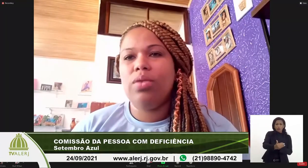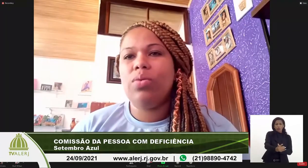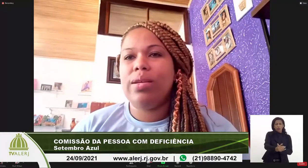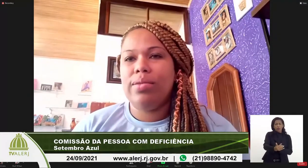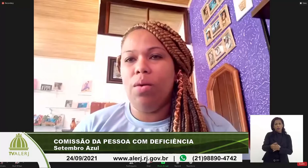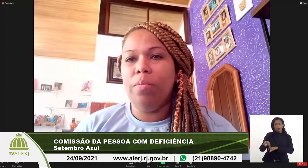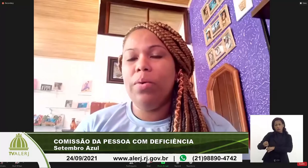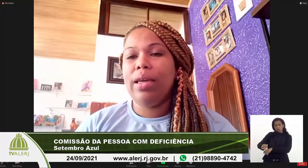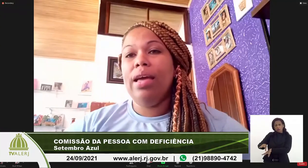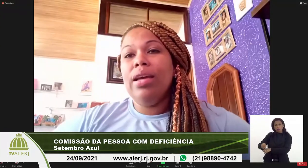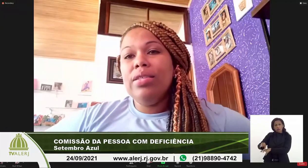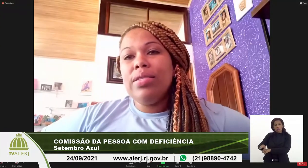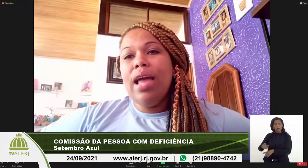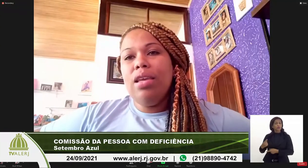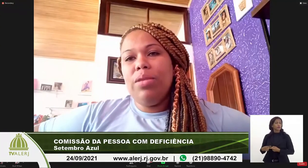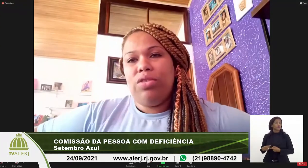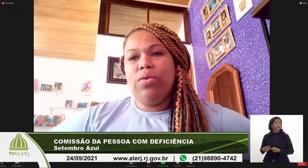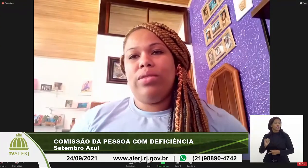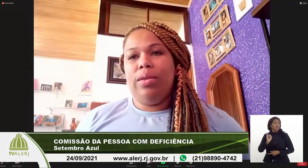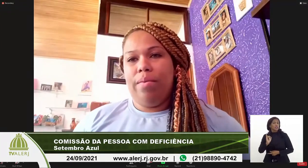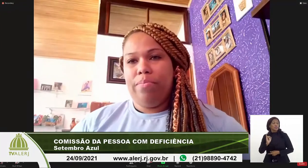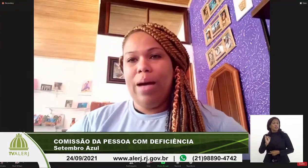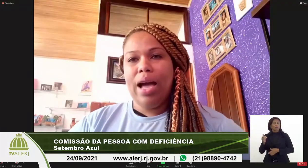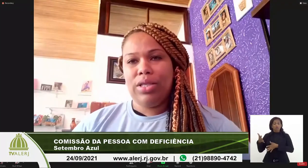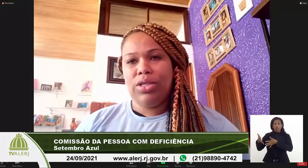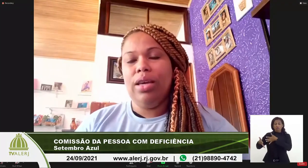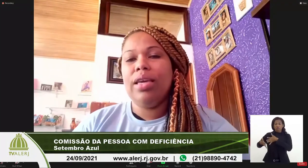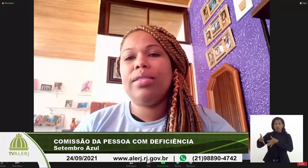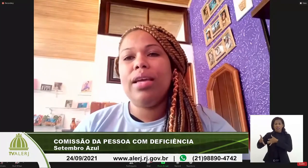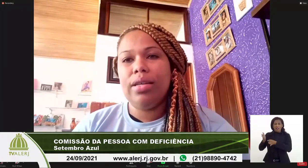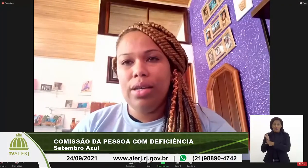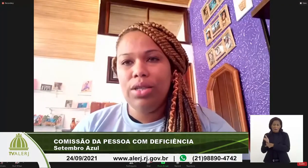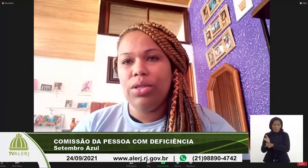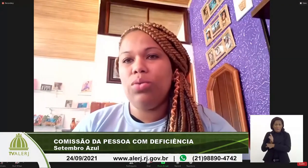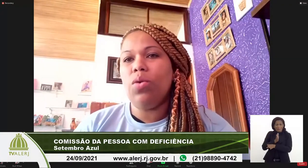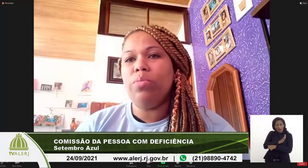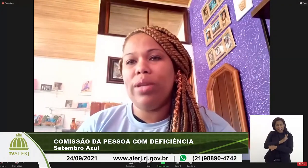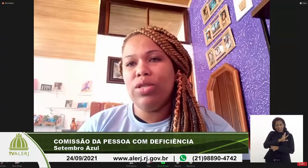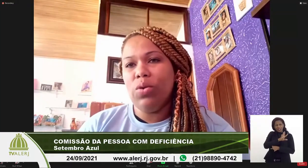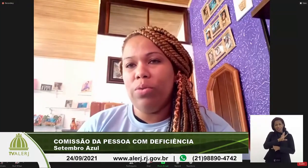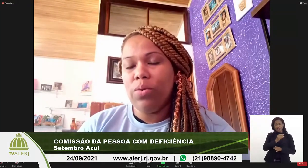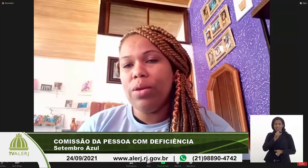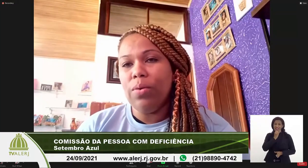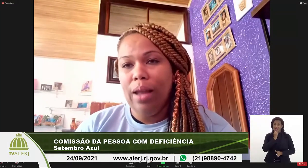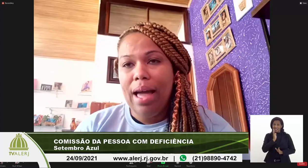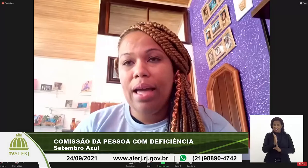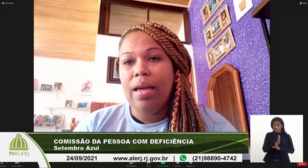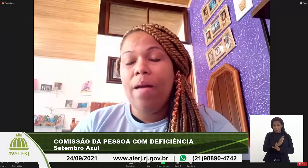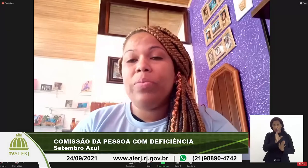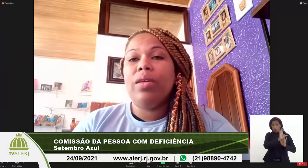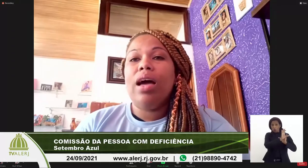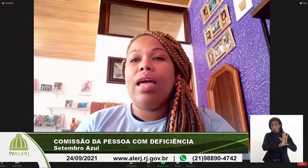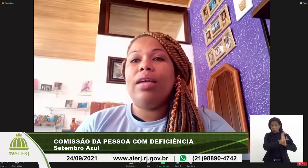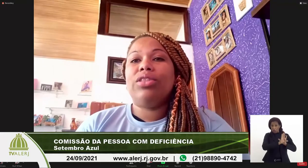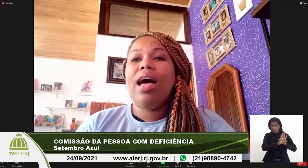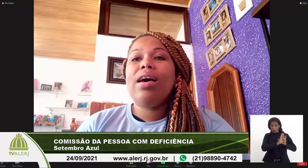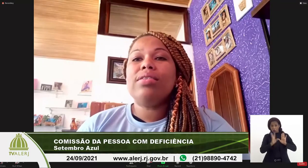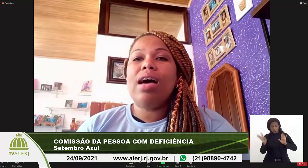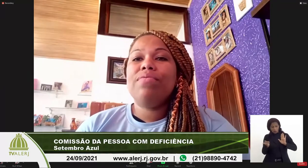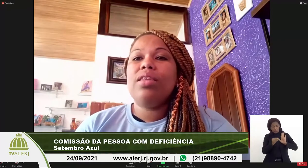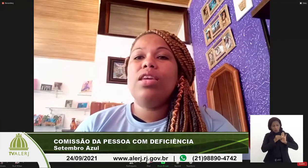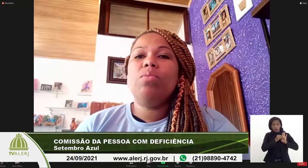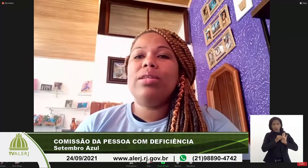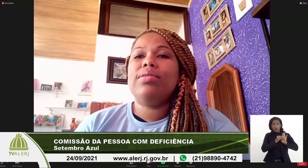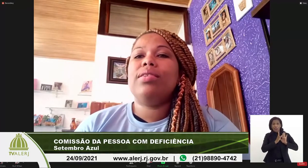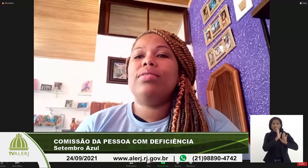educação. Porque se a Libras fosse parte, integrante do componente curricular, já